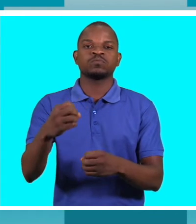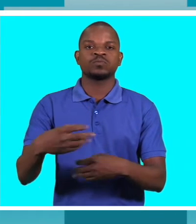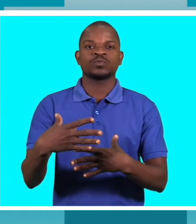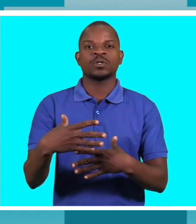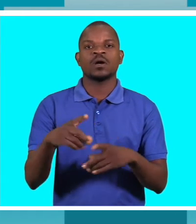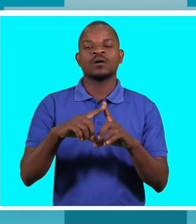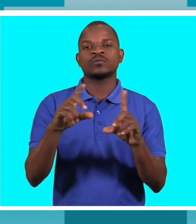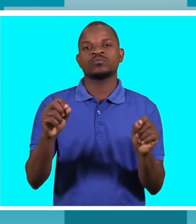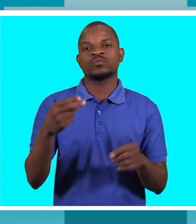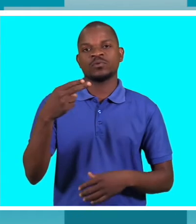esta pandemia.